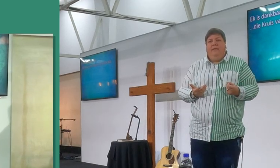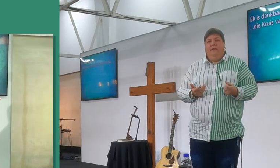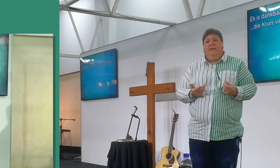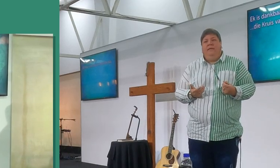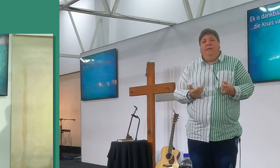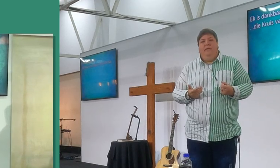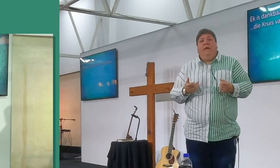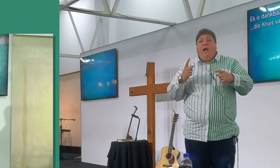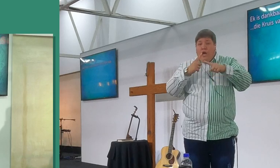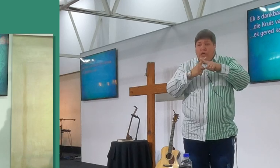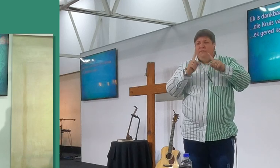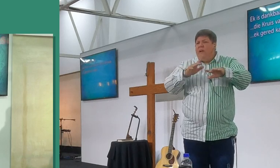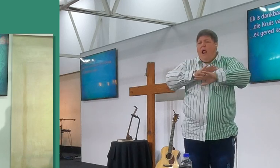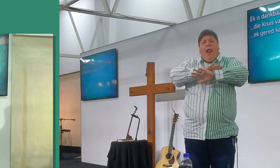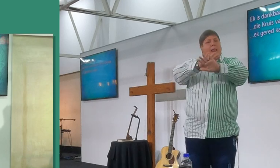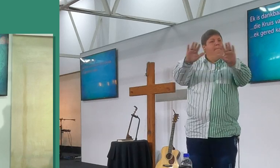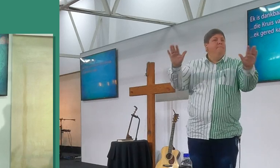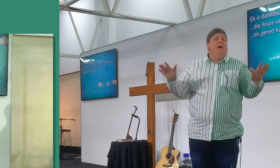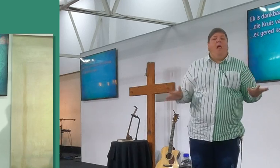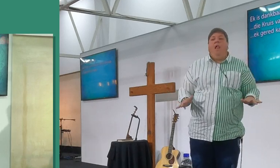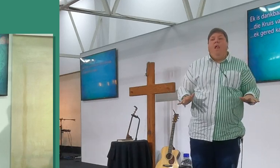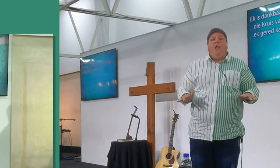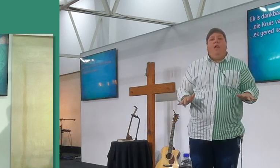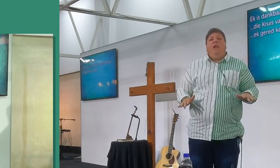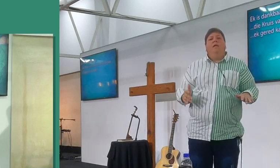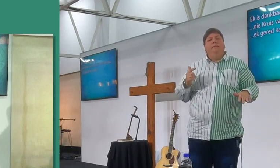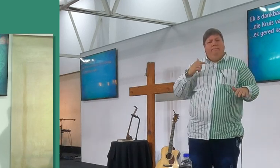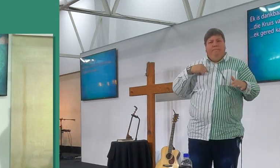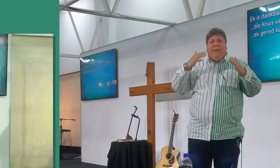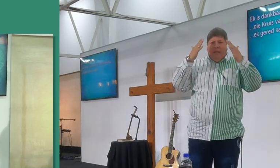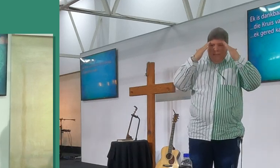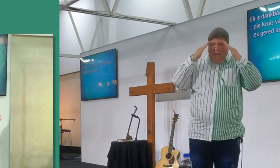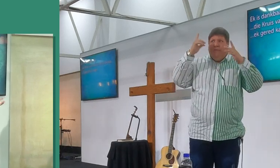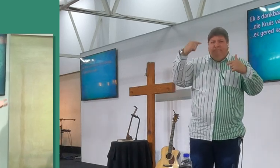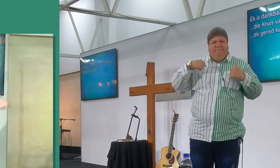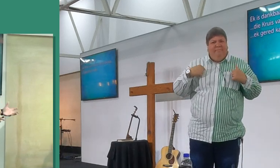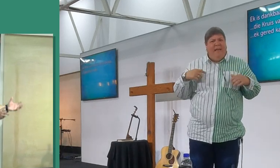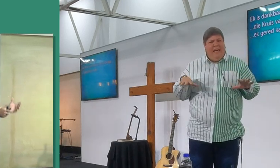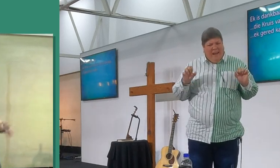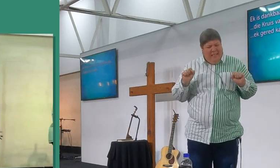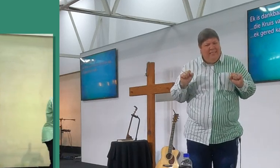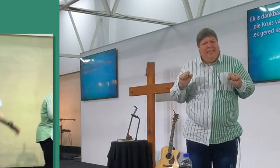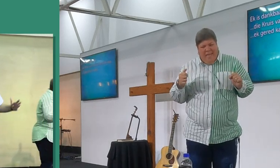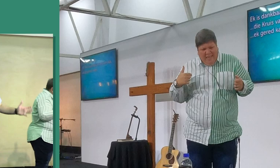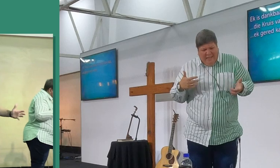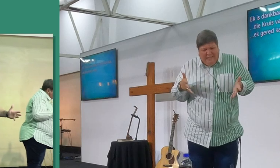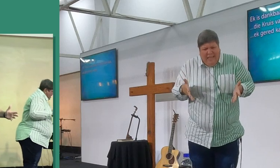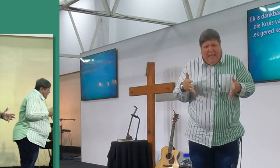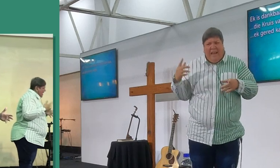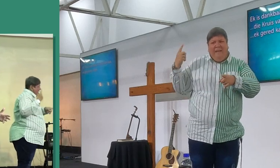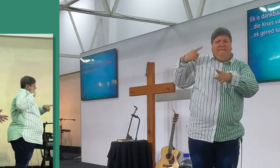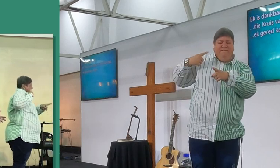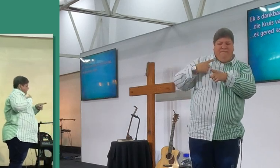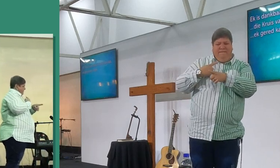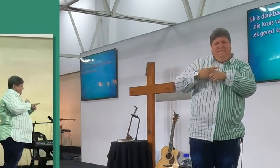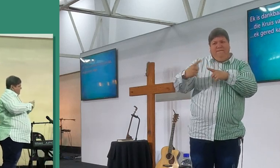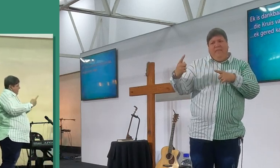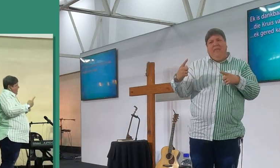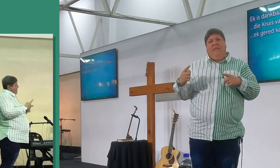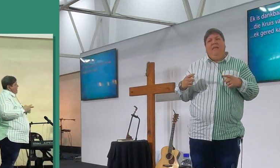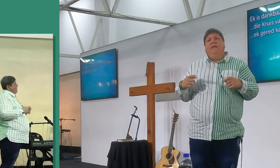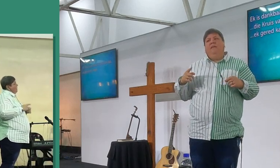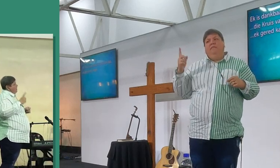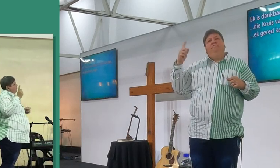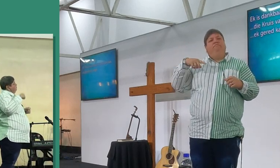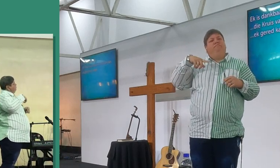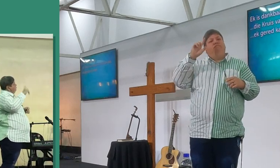dit was vir jou ook, ok, sê dit was vir my, ek is dankbaar, dat ek gereed kan wees, julle, ek is hier, en ek, weet julle, hierdie week was ons by a, a